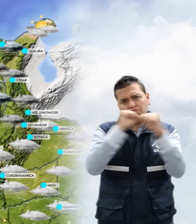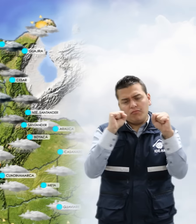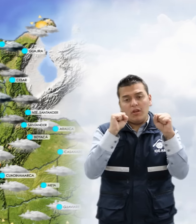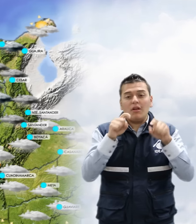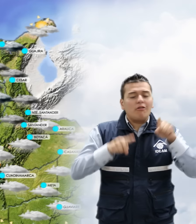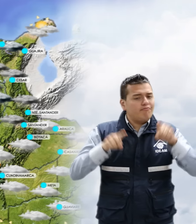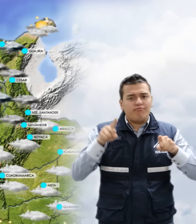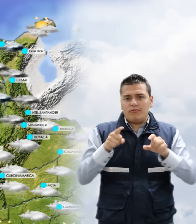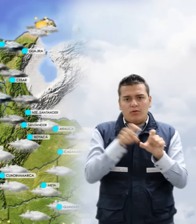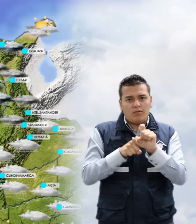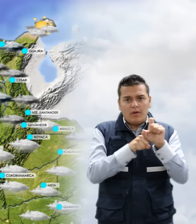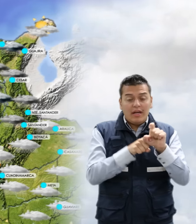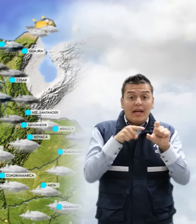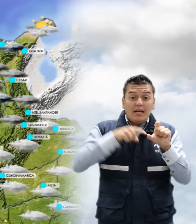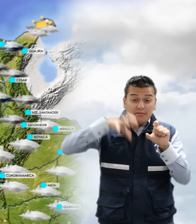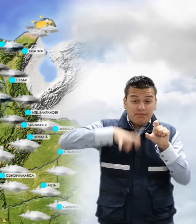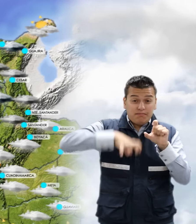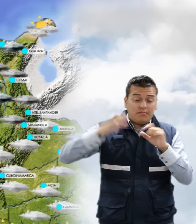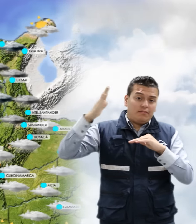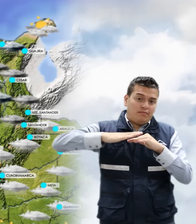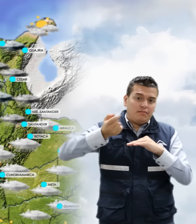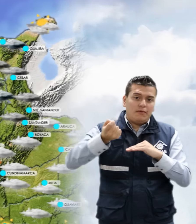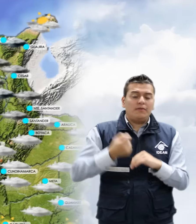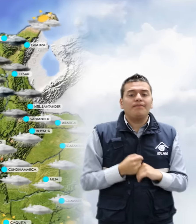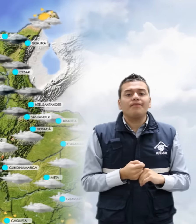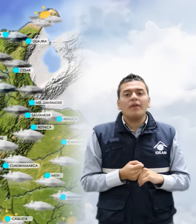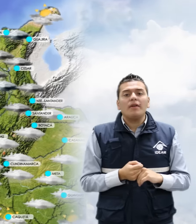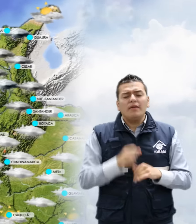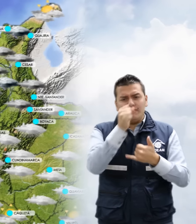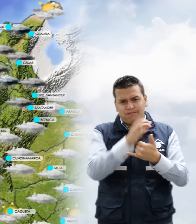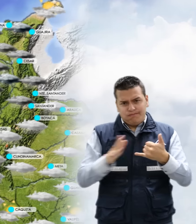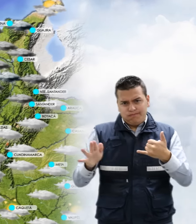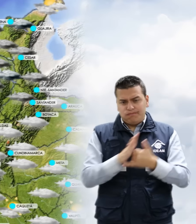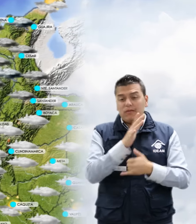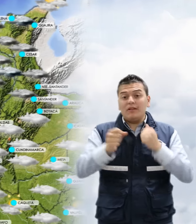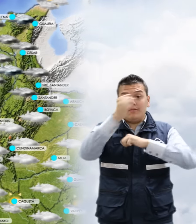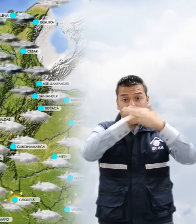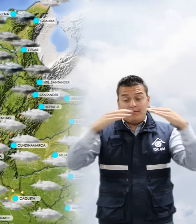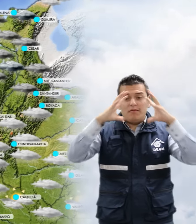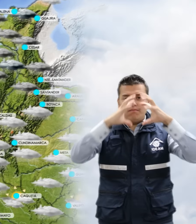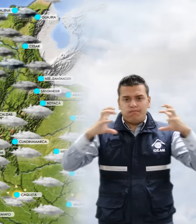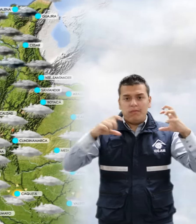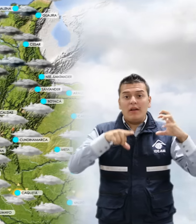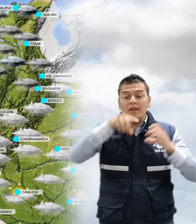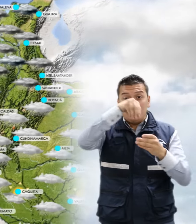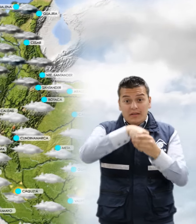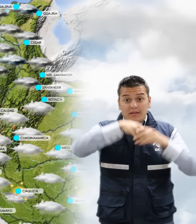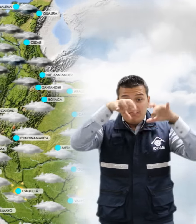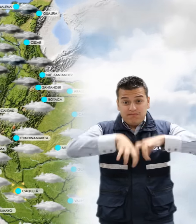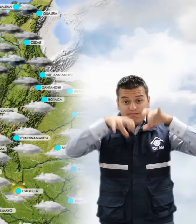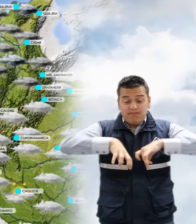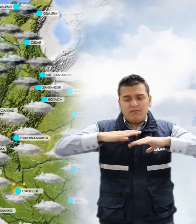salvo en La Guajira donde son estimadas lluvias de menor intensidad. En la región pacífica se estima cielo nuboso acompañado de lluvias de variada